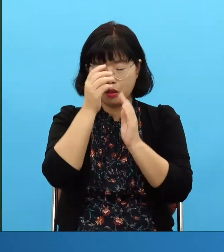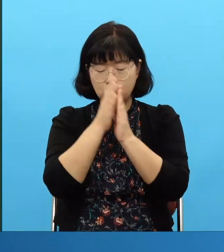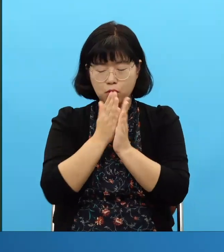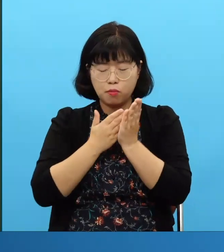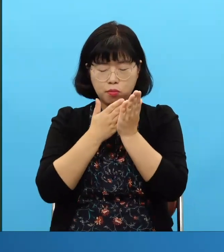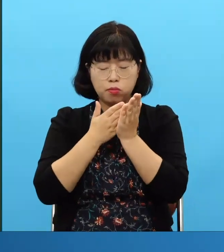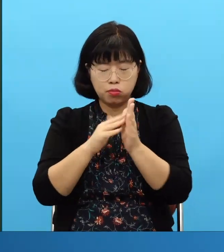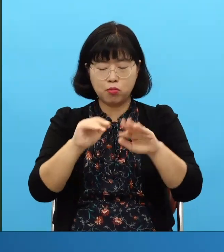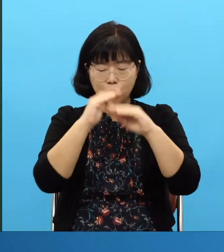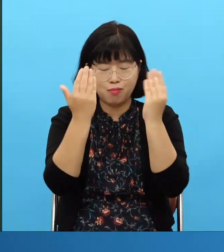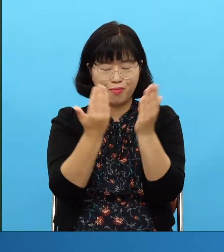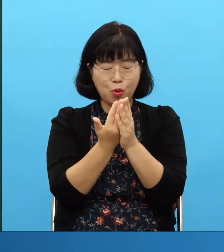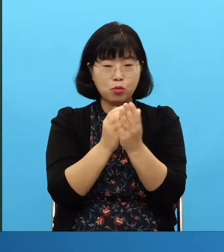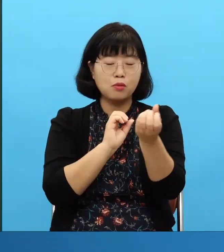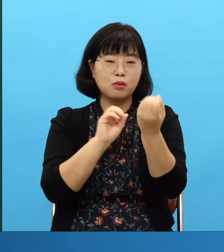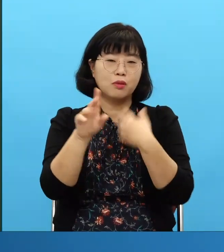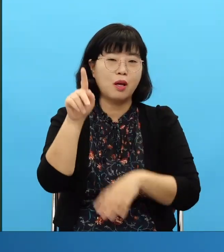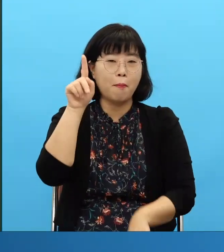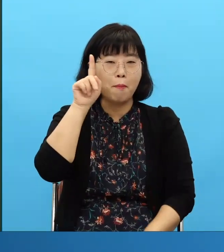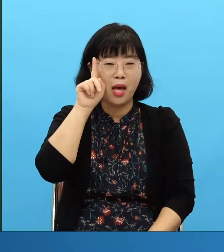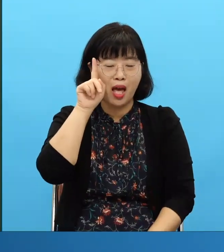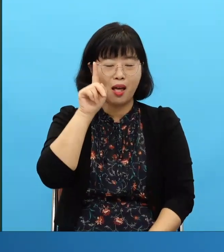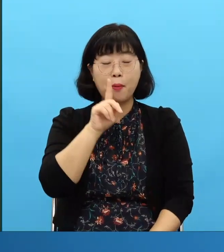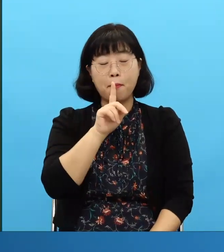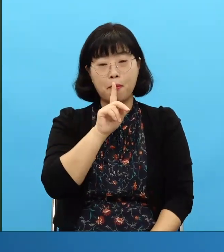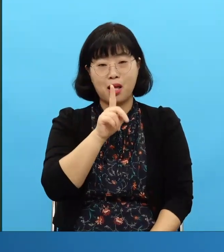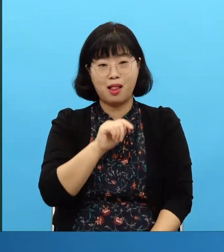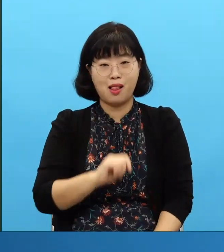para decirlo en otras palabras es que todas las oraciones de Samuel fueron respondidas